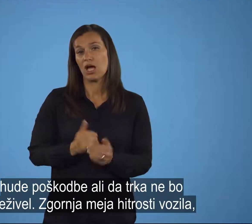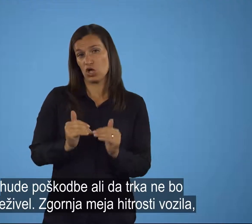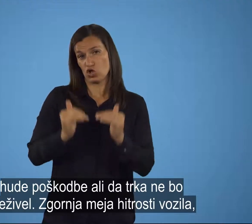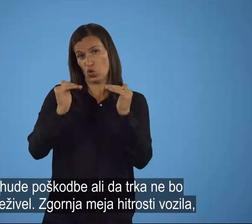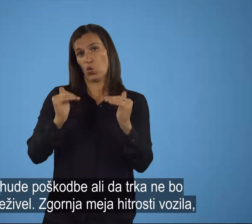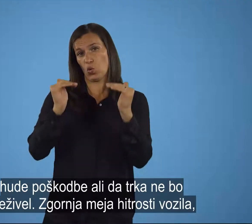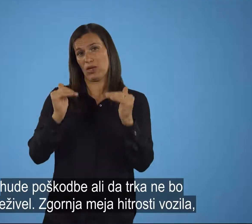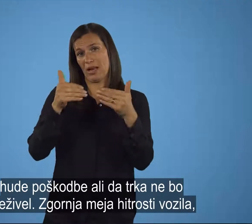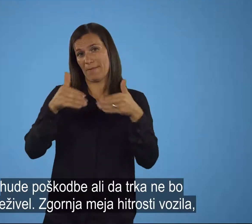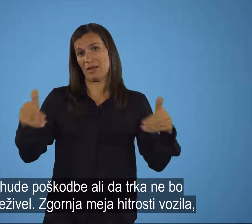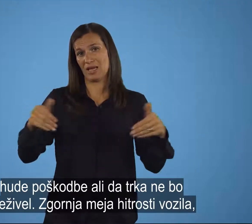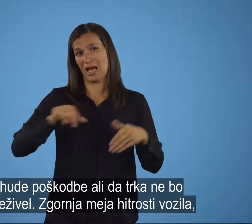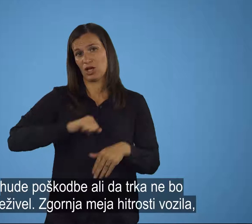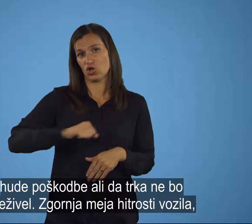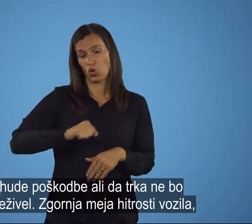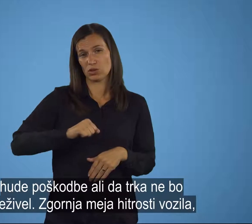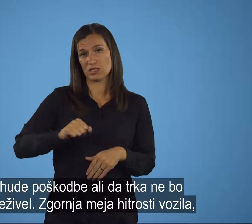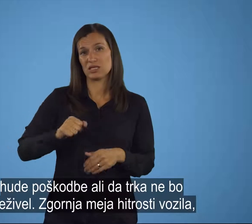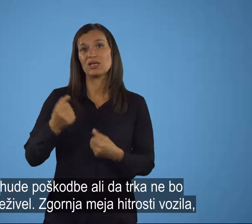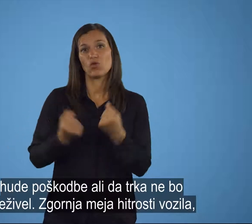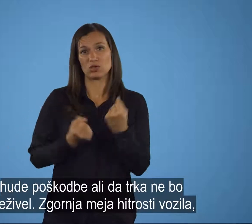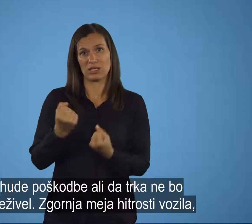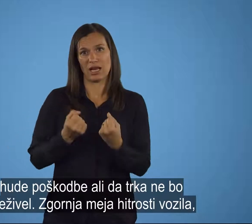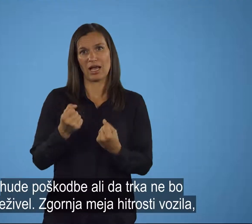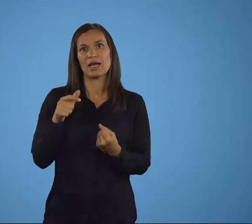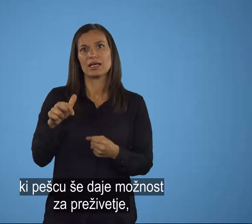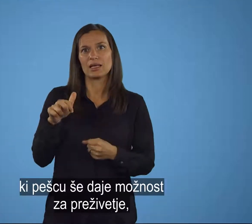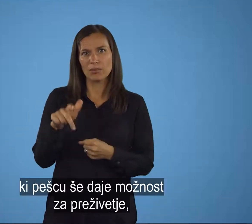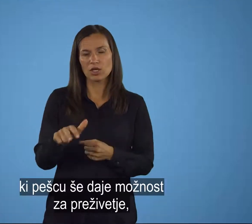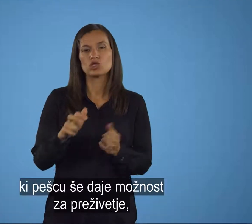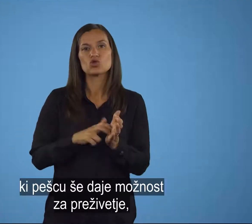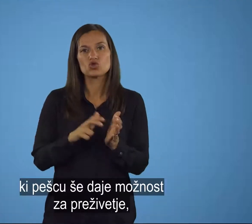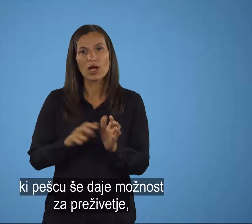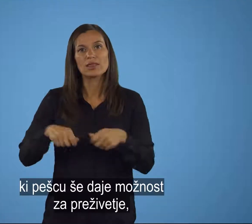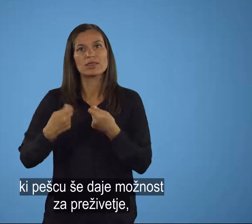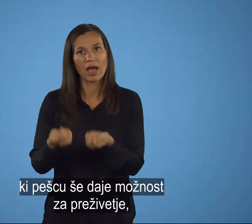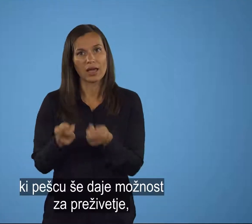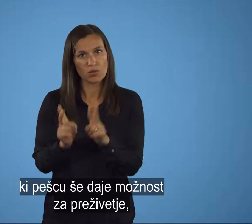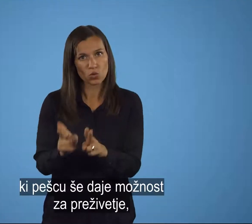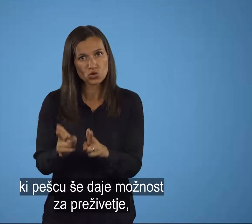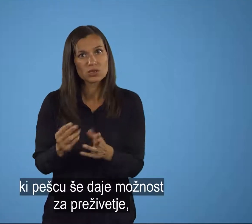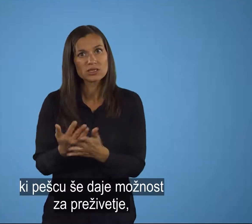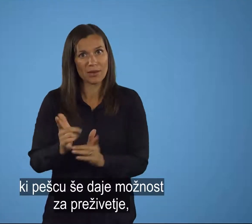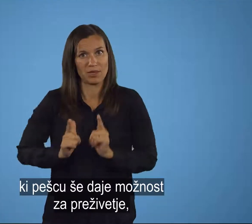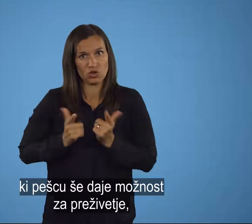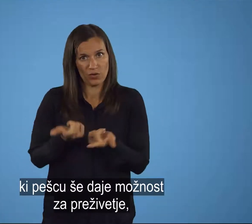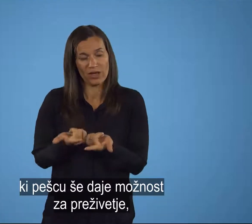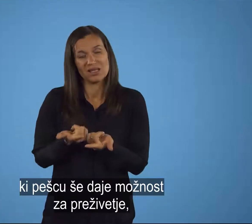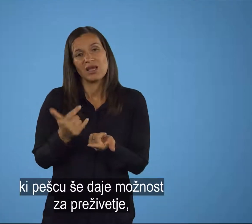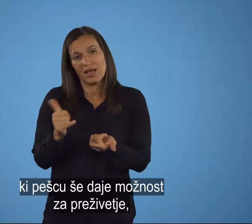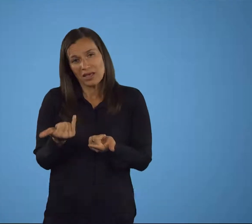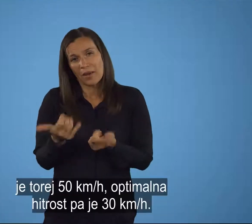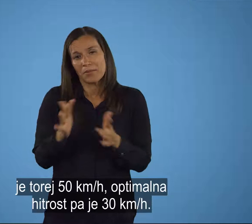Zgodnja meja hitrosti vozila, pešcu še daje možnost za preživetje, je torej 50 km na uro.